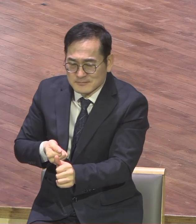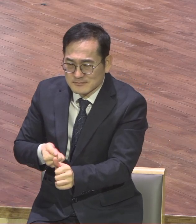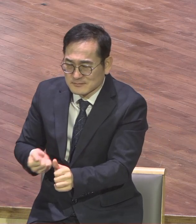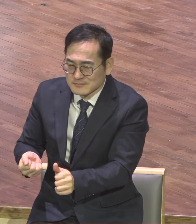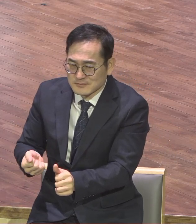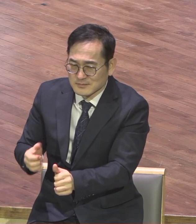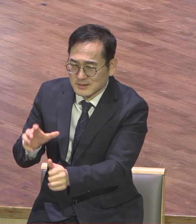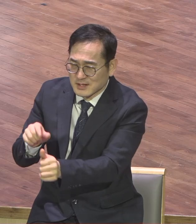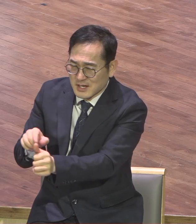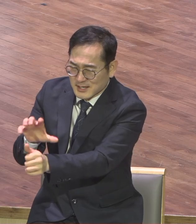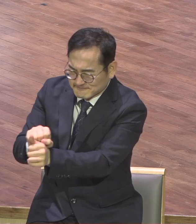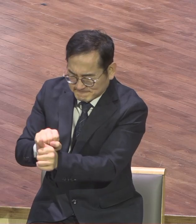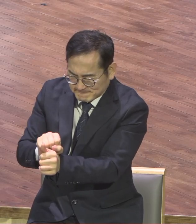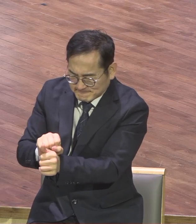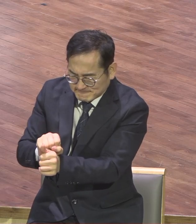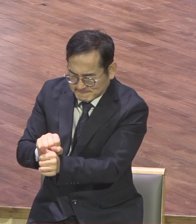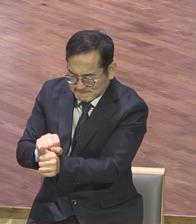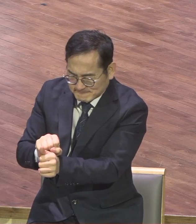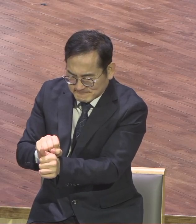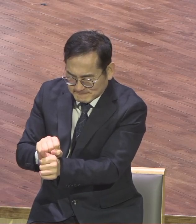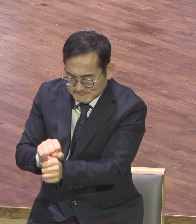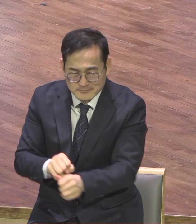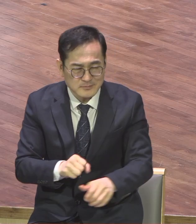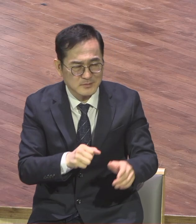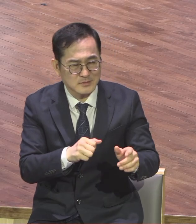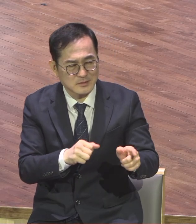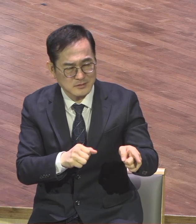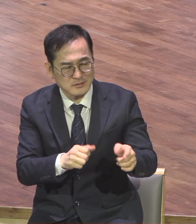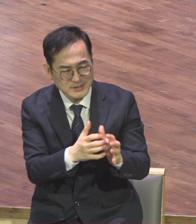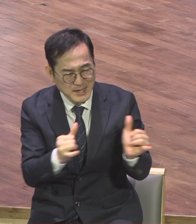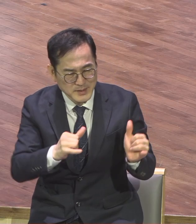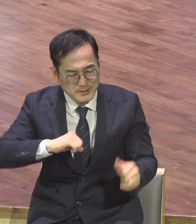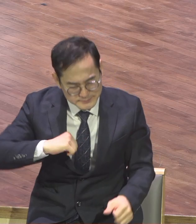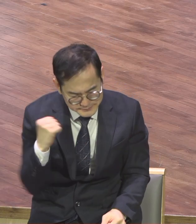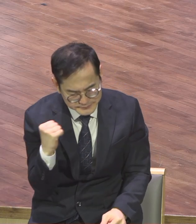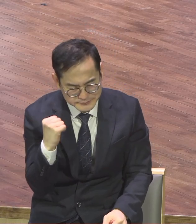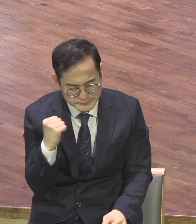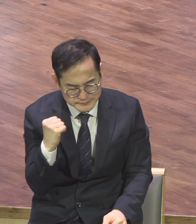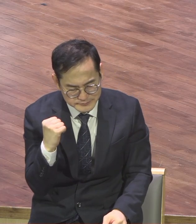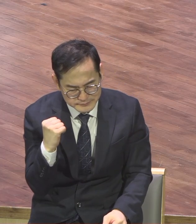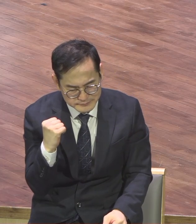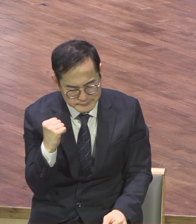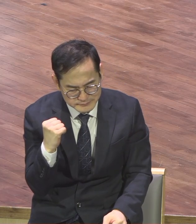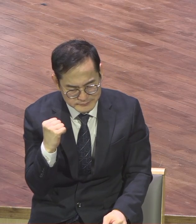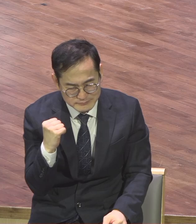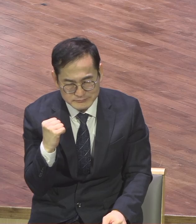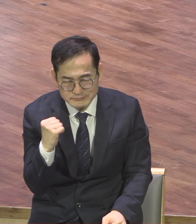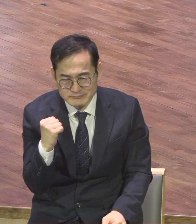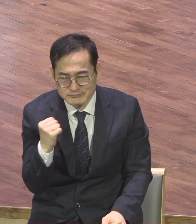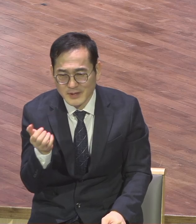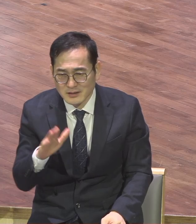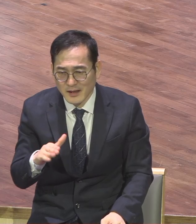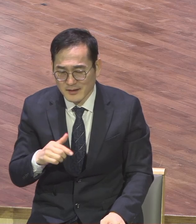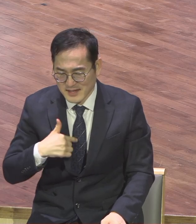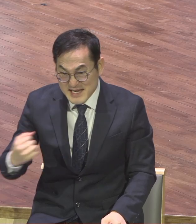절제하고 조절할 줄 아는 사람 능력이 있지만 조절할 줄 아는 사람 이 온유한 사람이에요